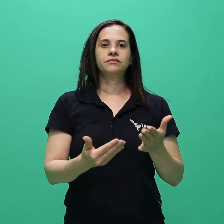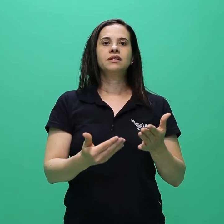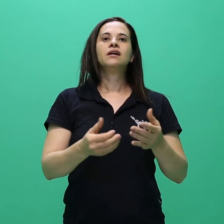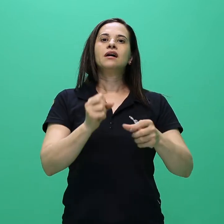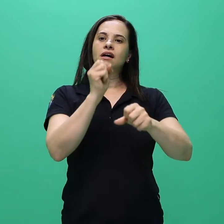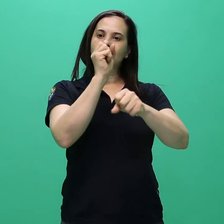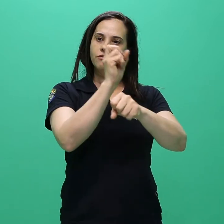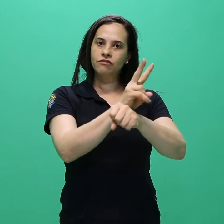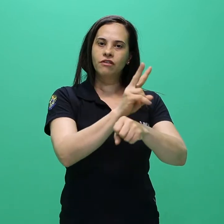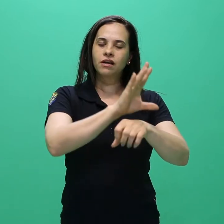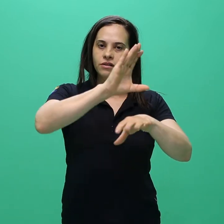de origem.